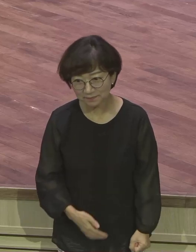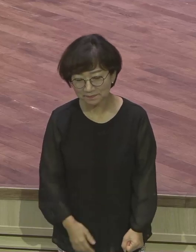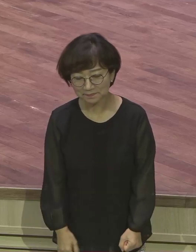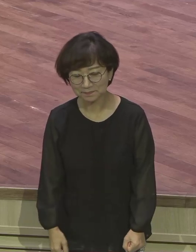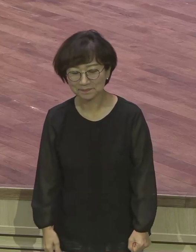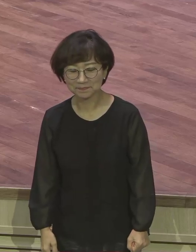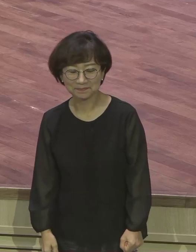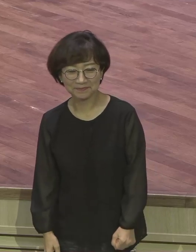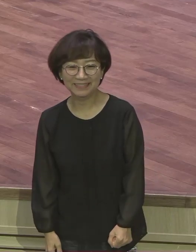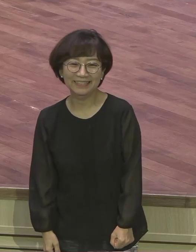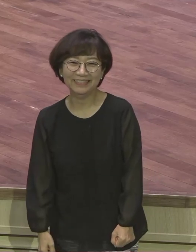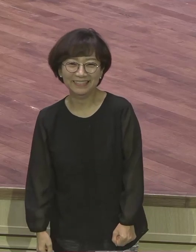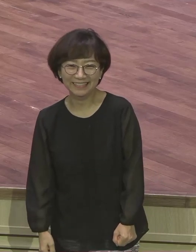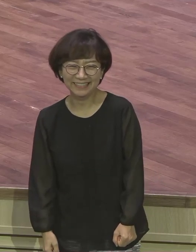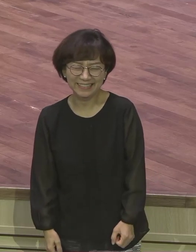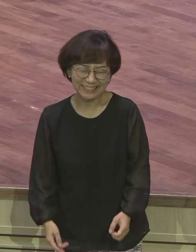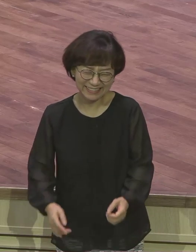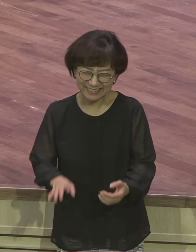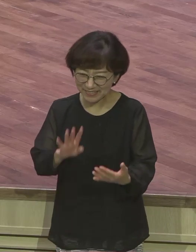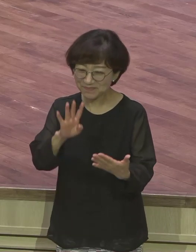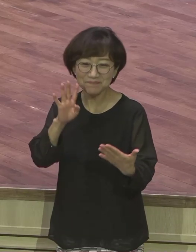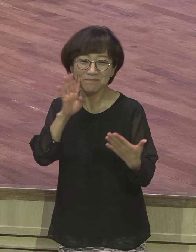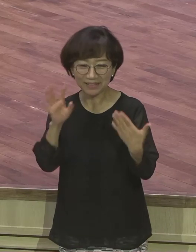벌써 이게 나오거든 쥐어어 해야 돼